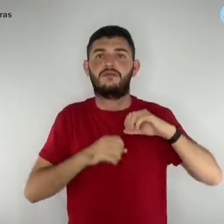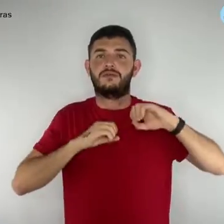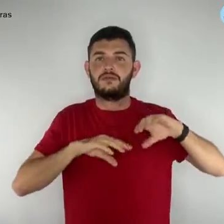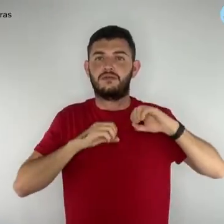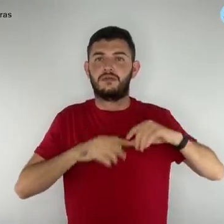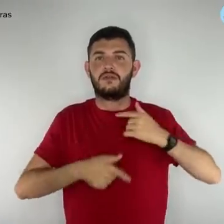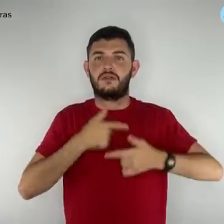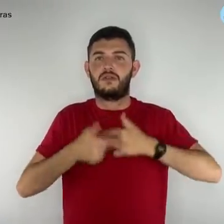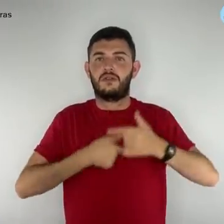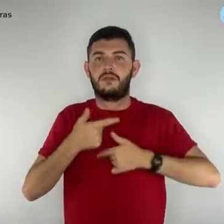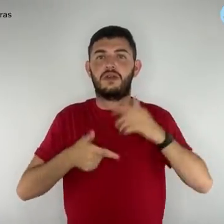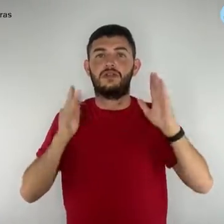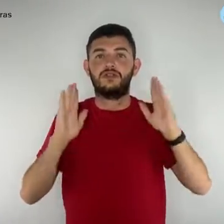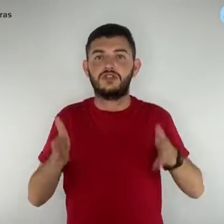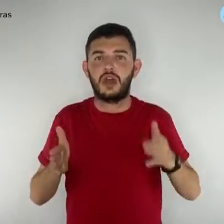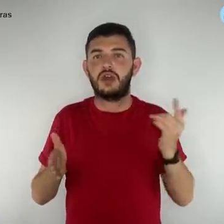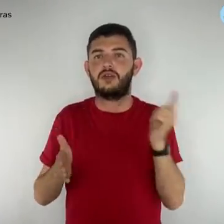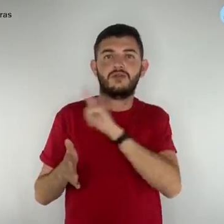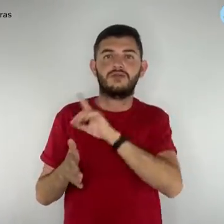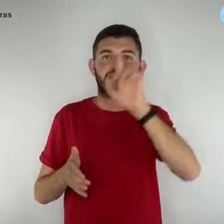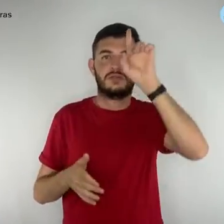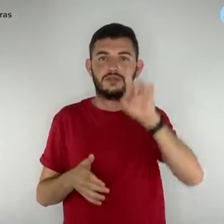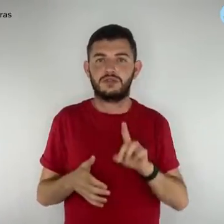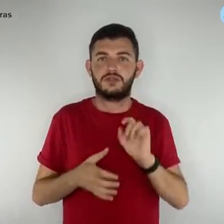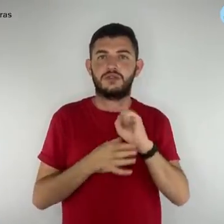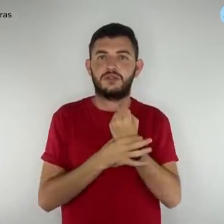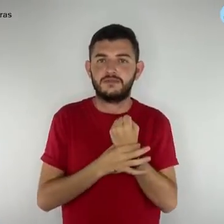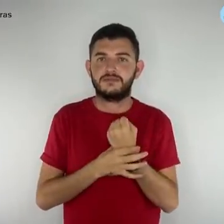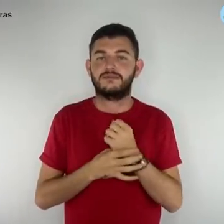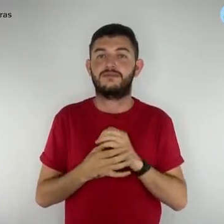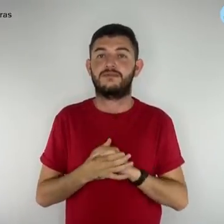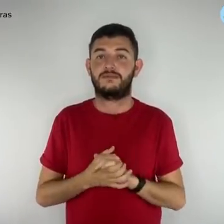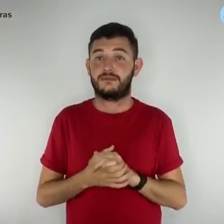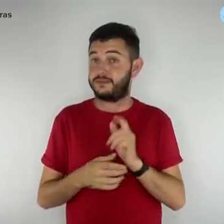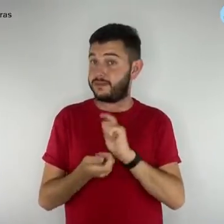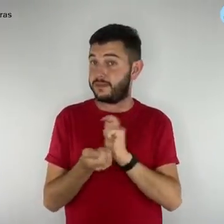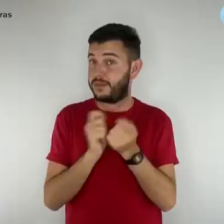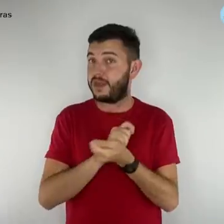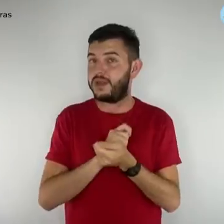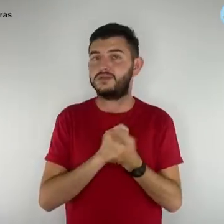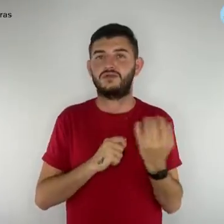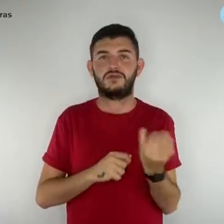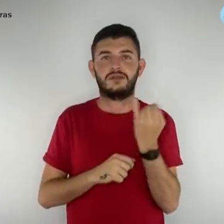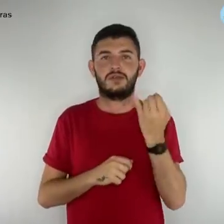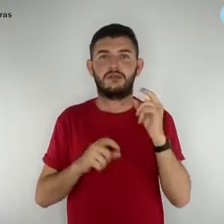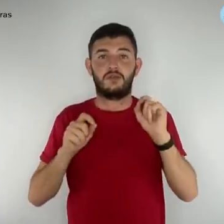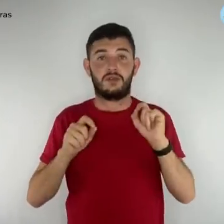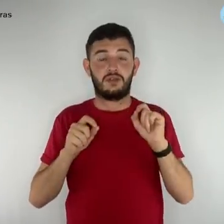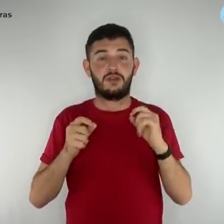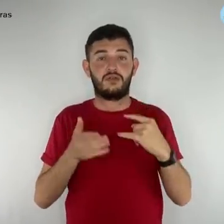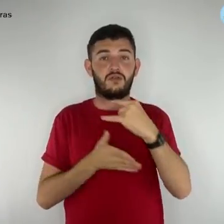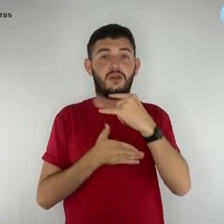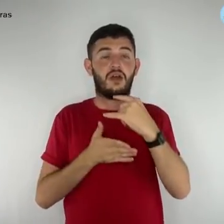já de posse desses direitos. Foram feitos ajustes importantes na licença médica